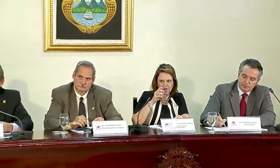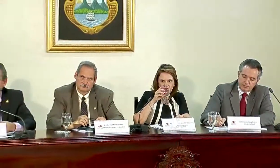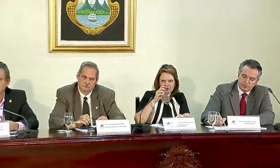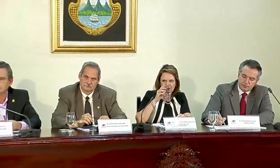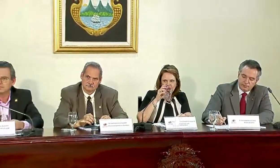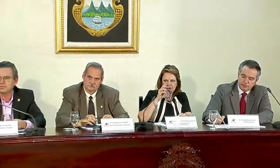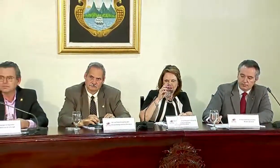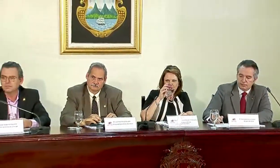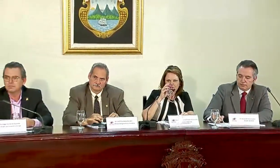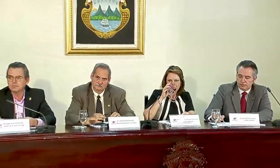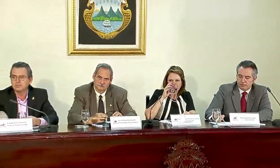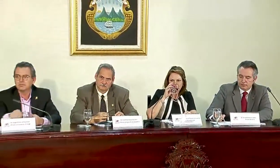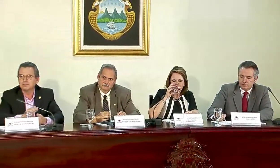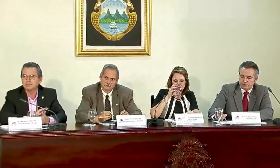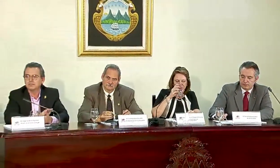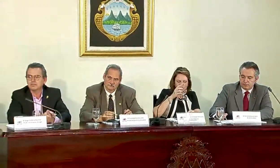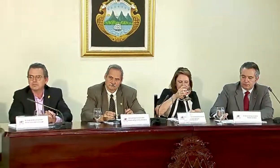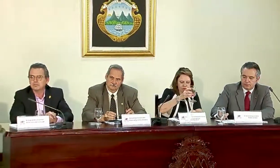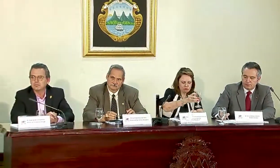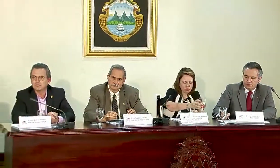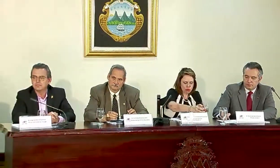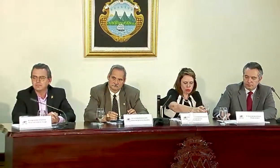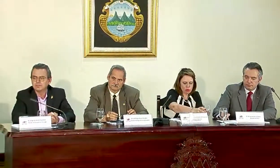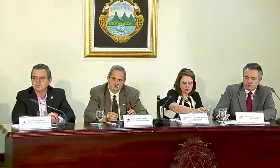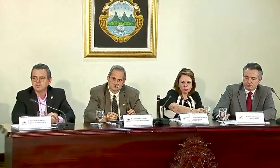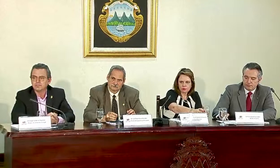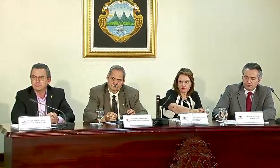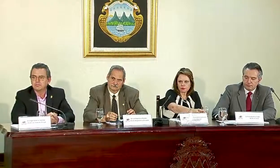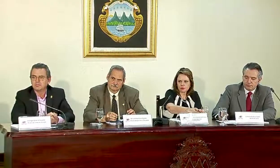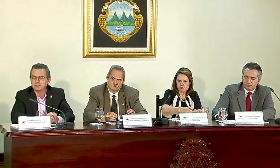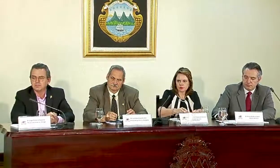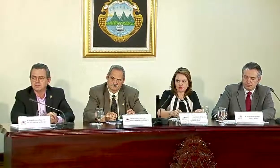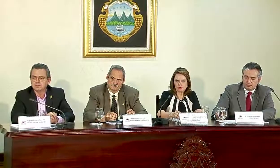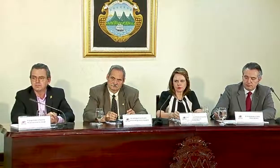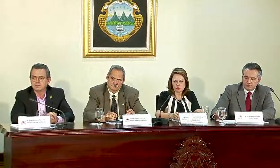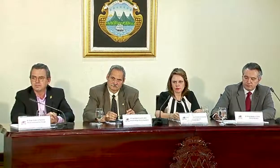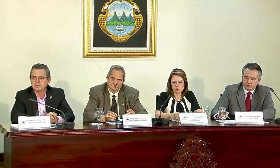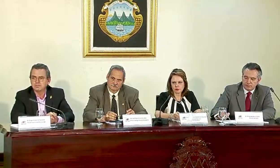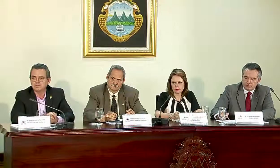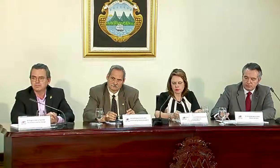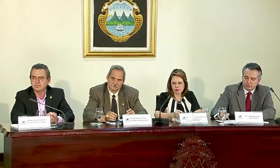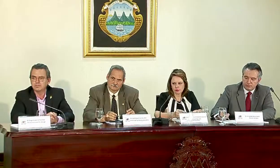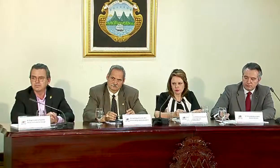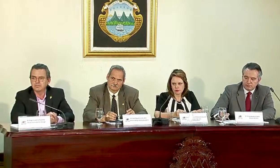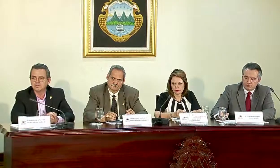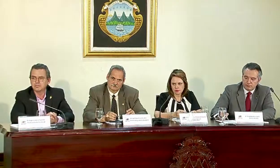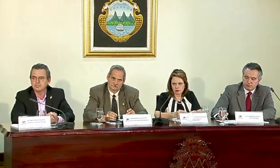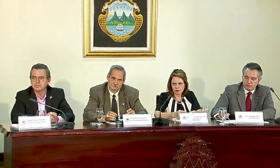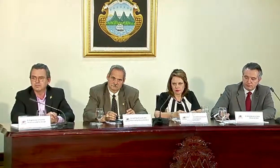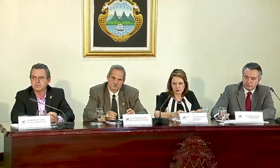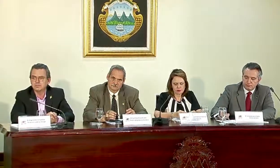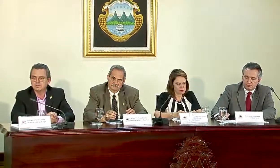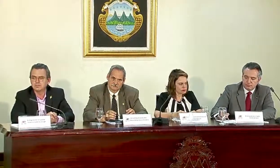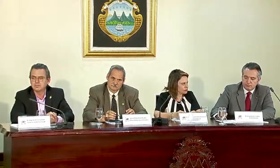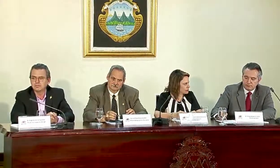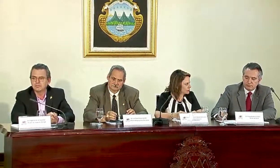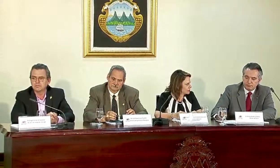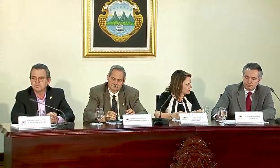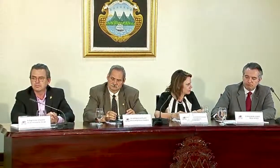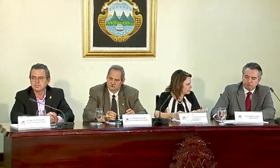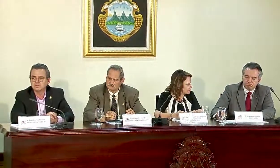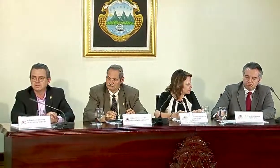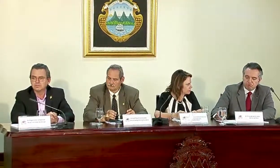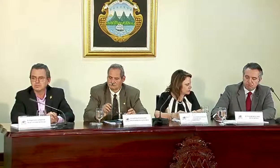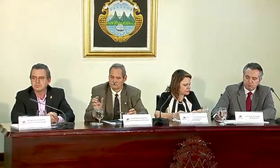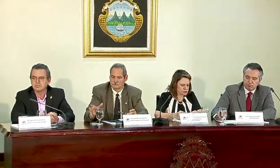Siempre con el tema de la marihuana, el viernes hubo un comunicado de prensa donde se desmarcaba un poco del proyecto de Don Marvin Atencio, lo que quiero